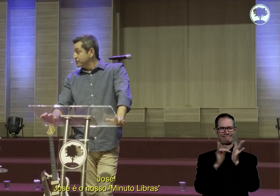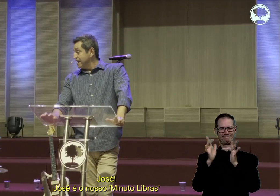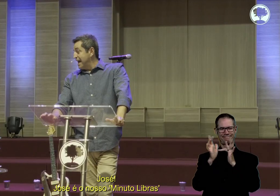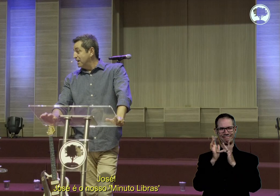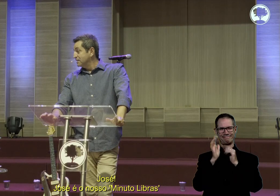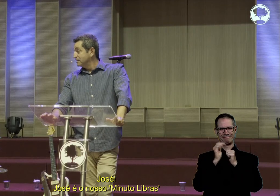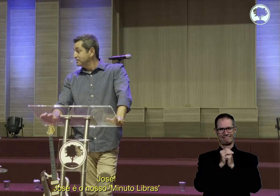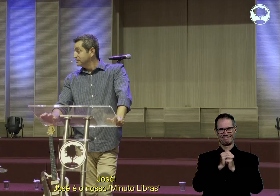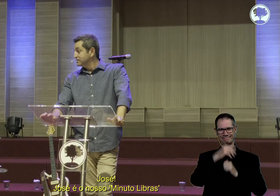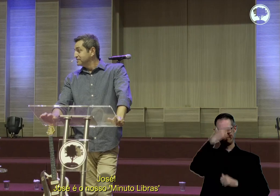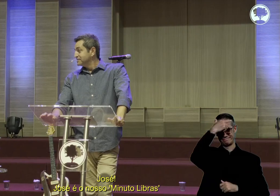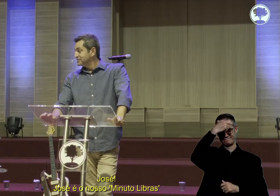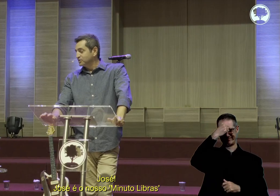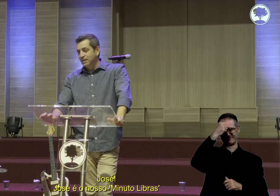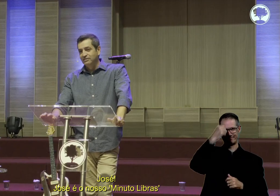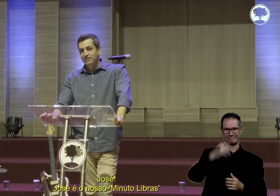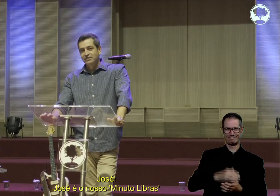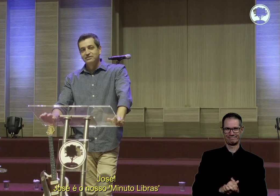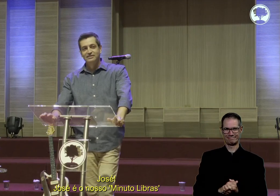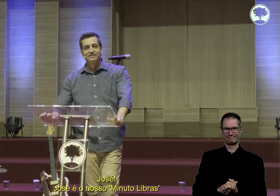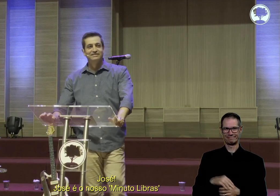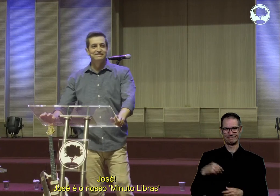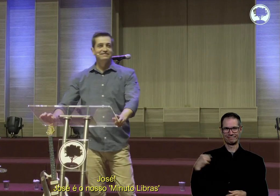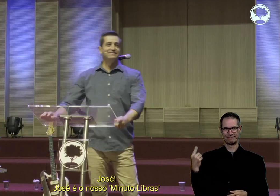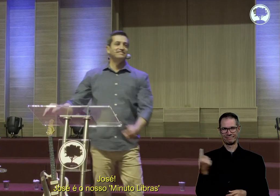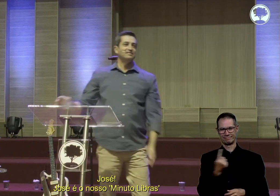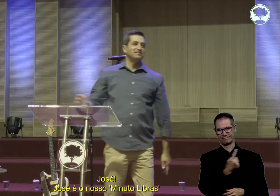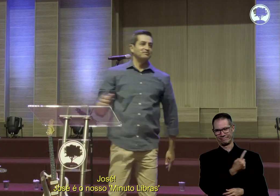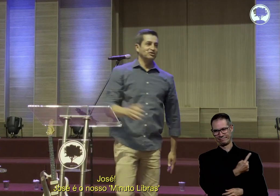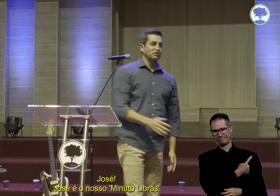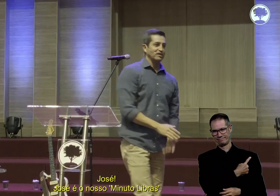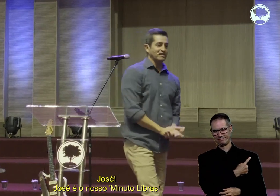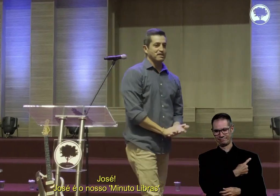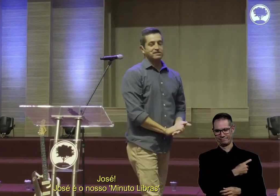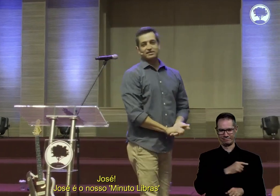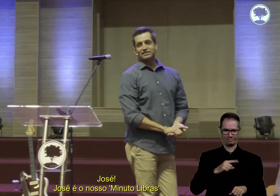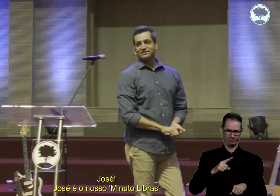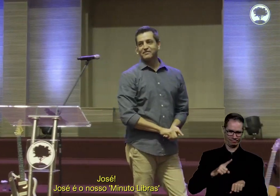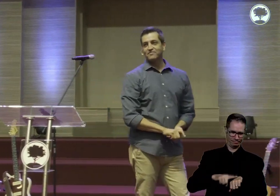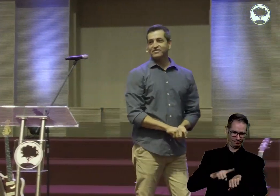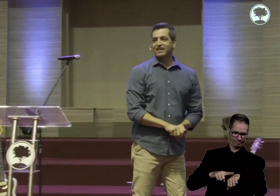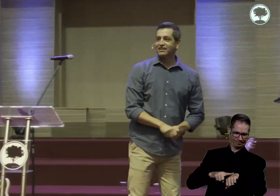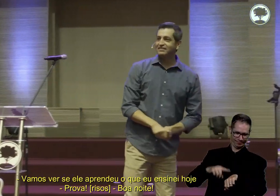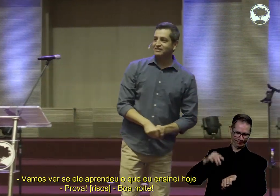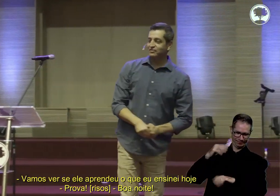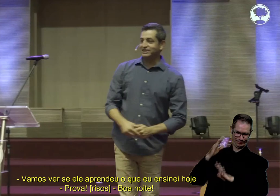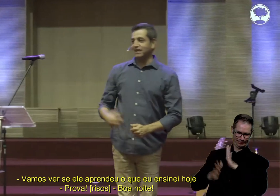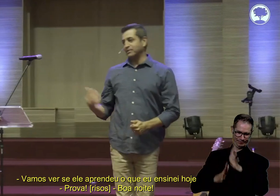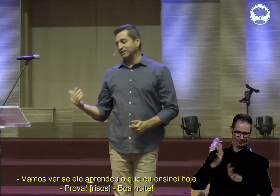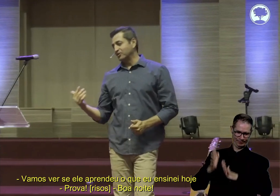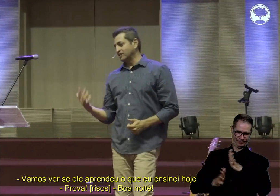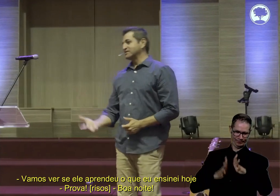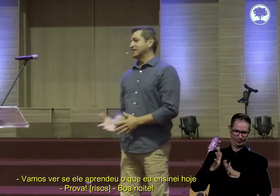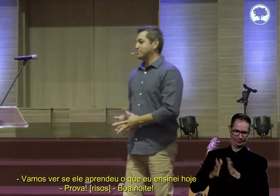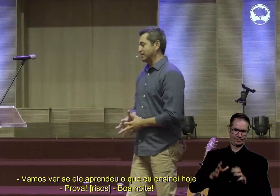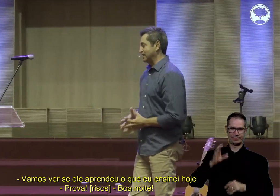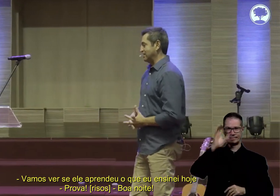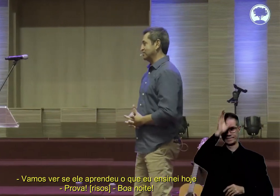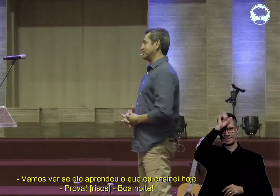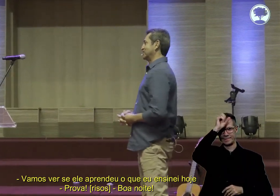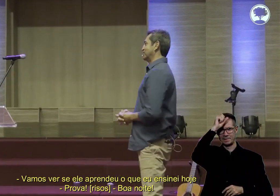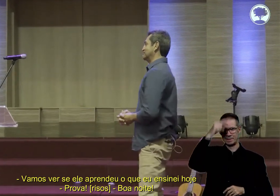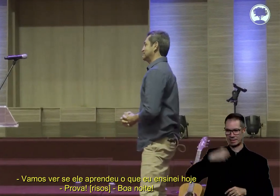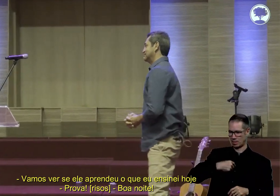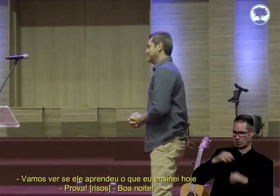José, José é o nosso minuto libras, vamos ver se ele aprendeu o que eu ensinei para